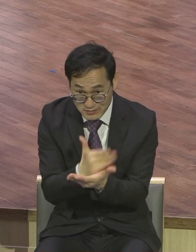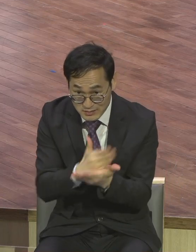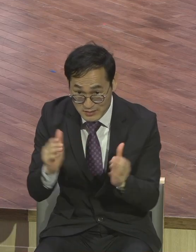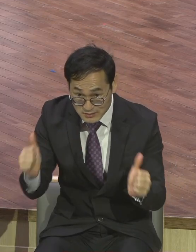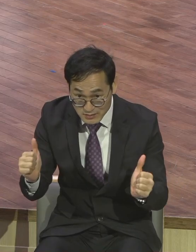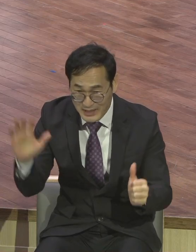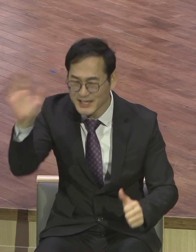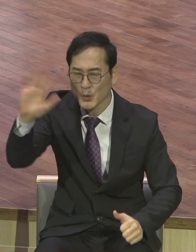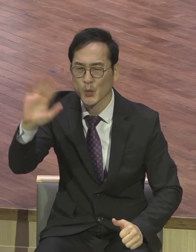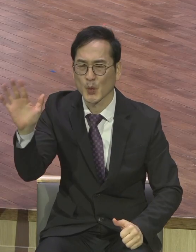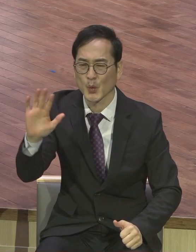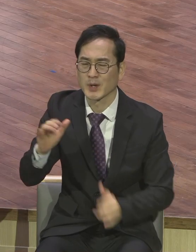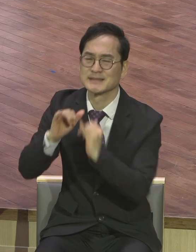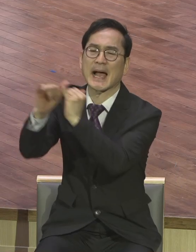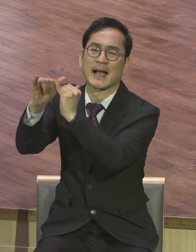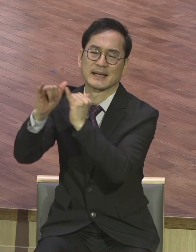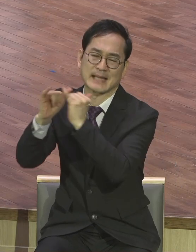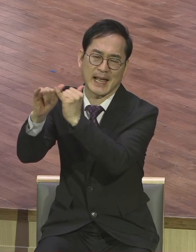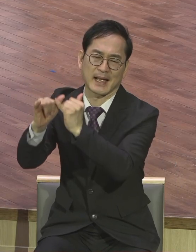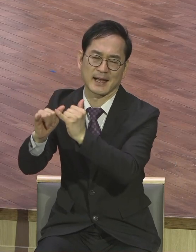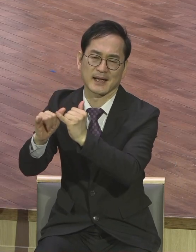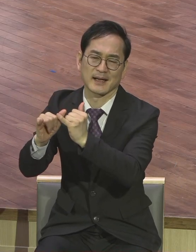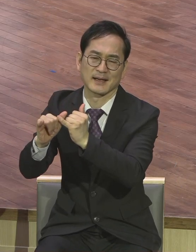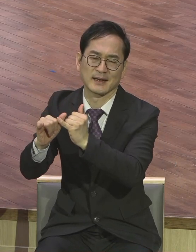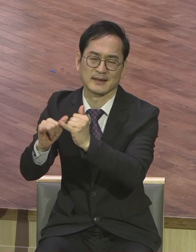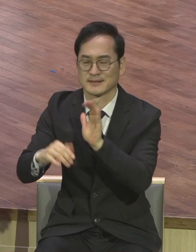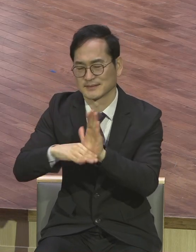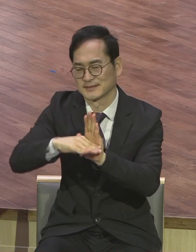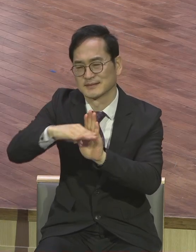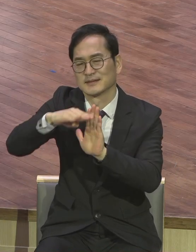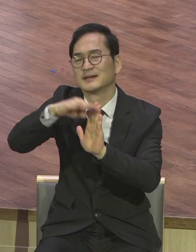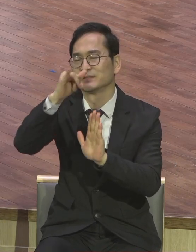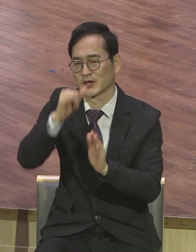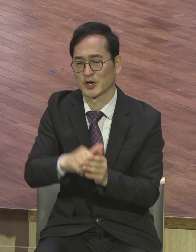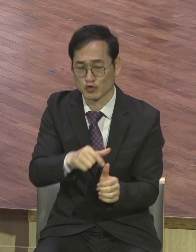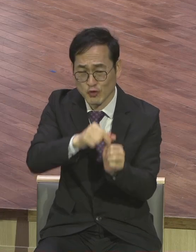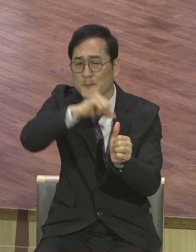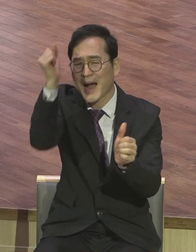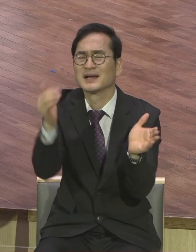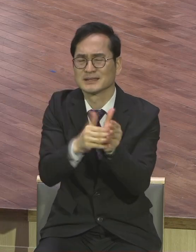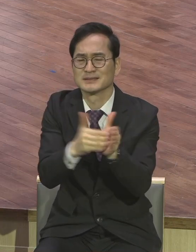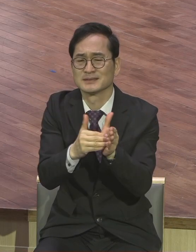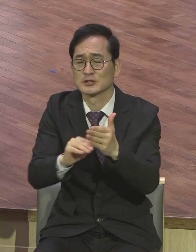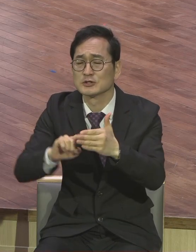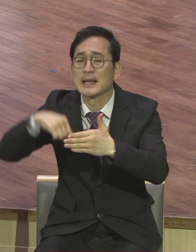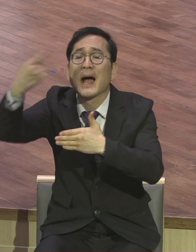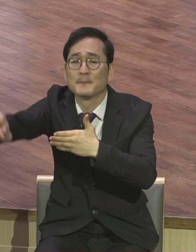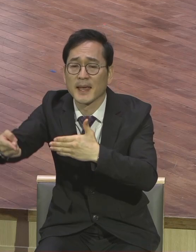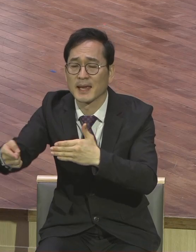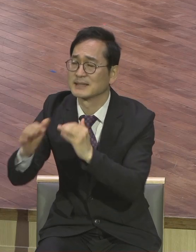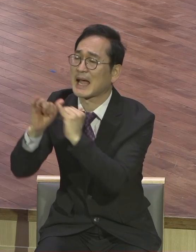남아있냐 구원은 받았고 이제는 상급 심파만 남아있어요.